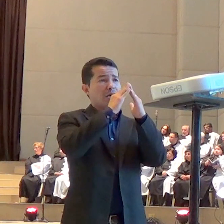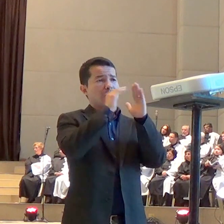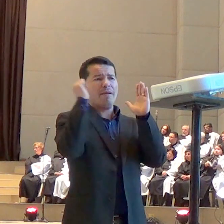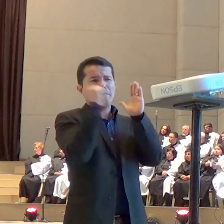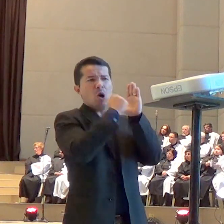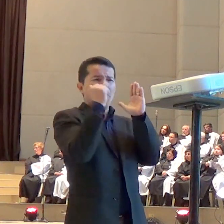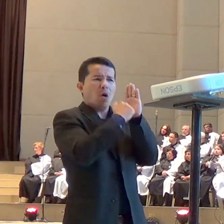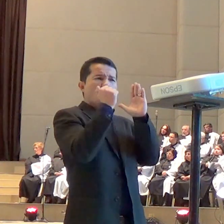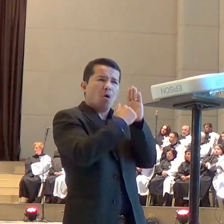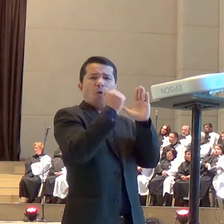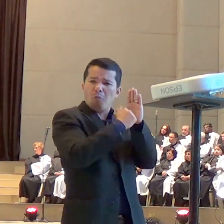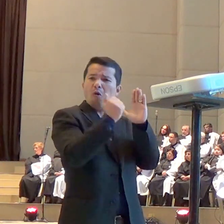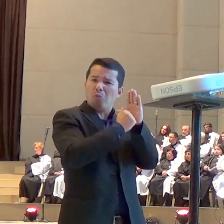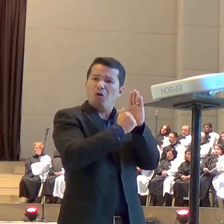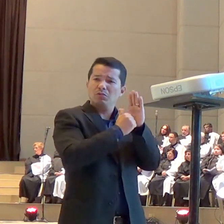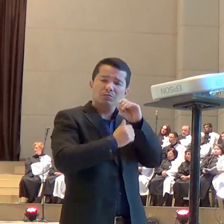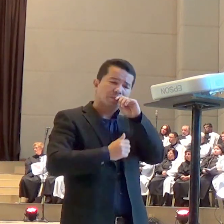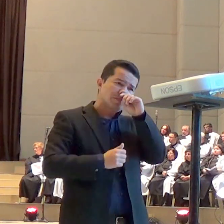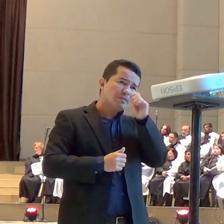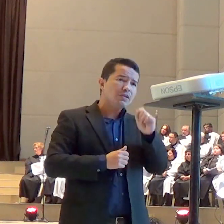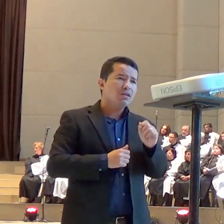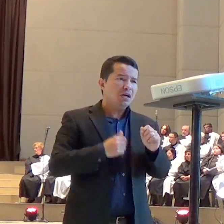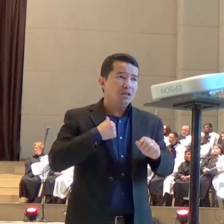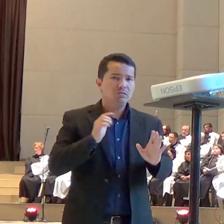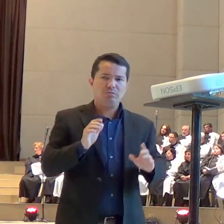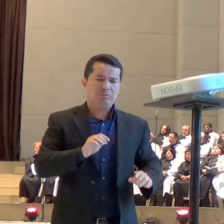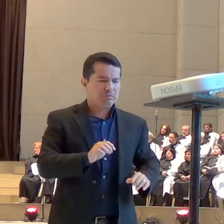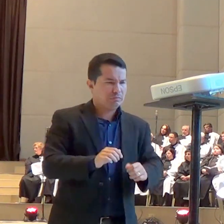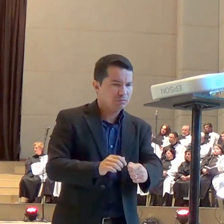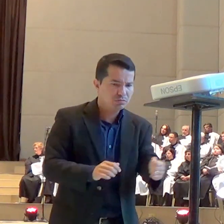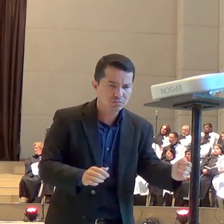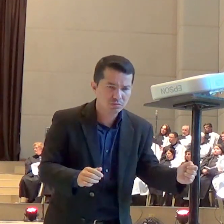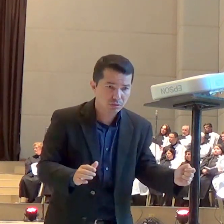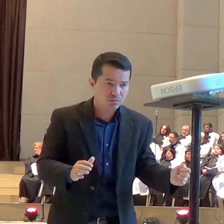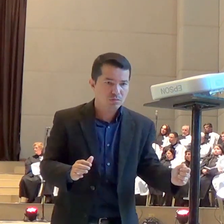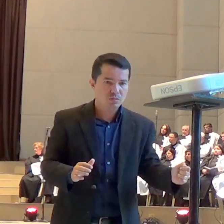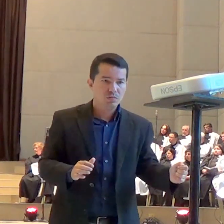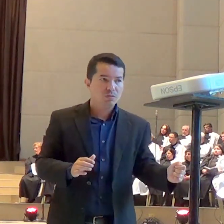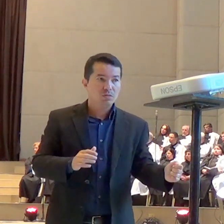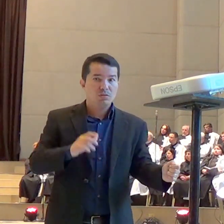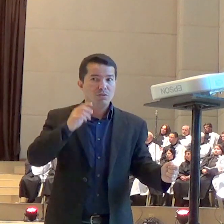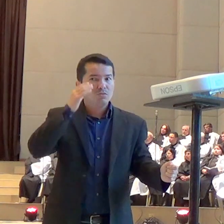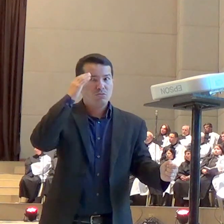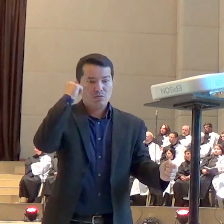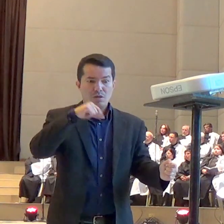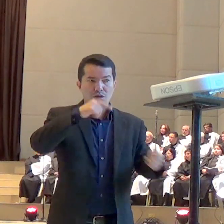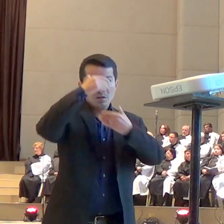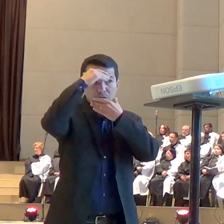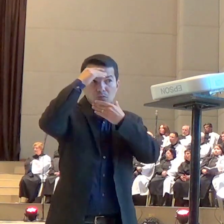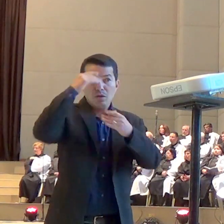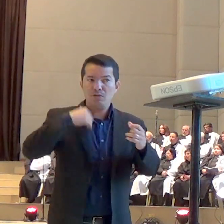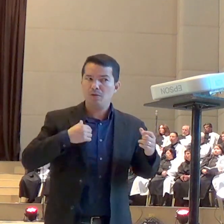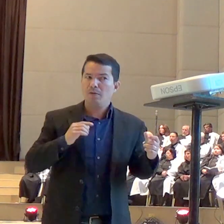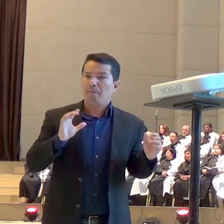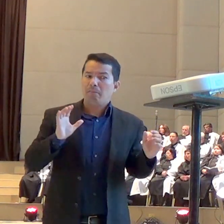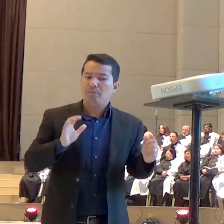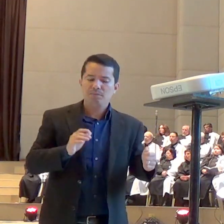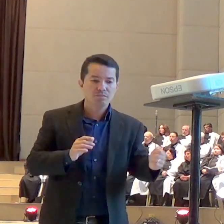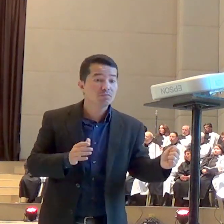que estava muito doente e estava toda a família ali em volta aguardando a morte daquele senhor.